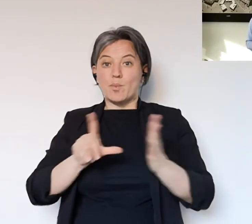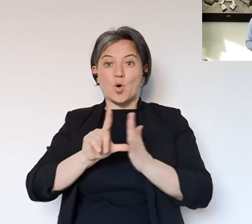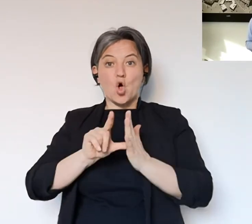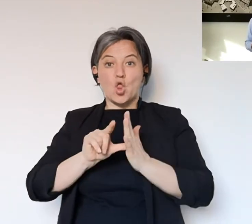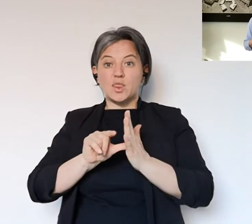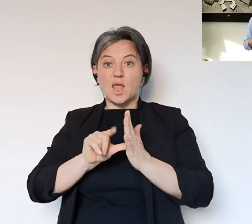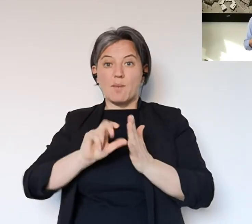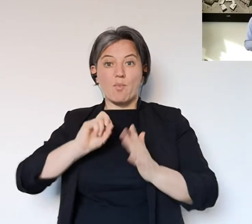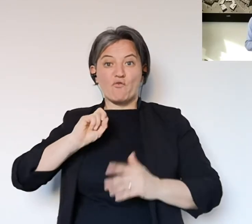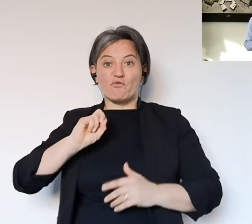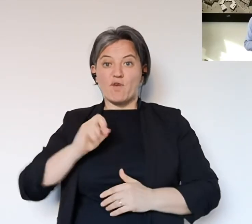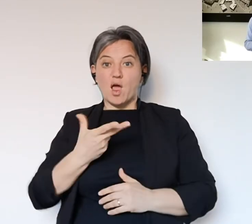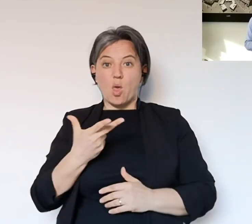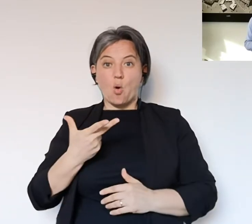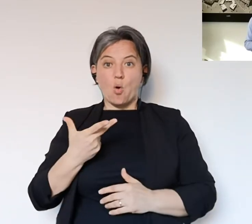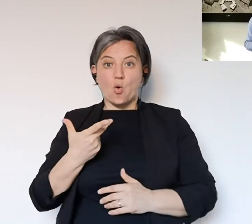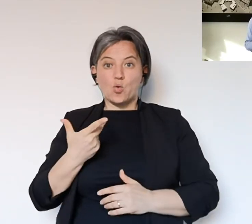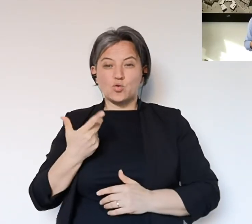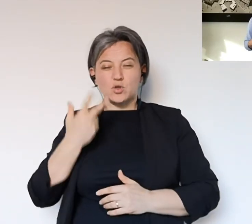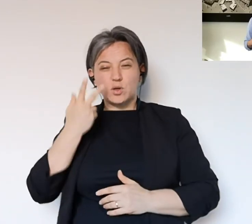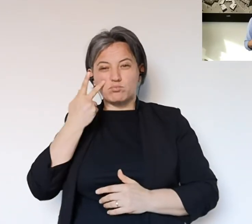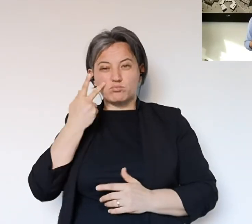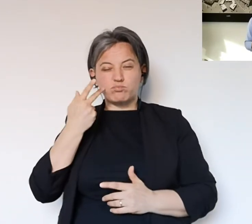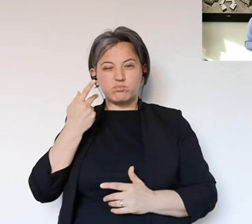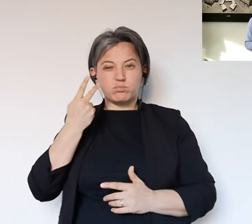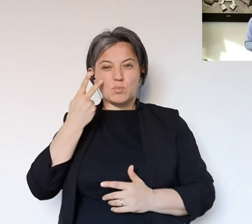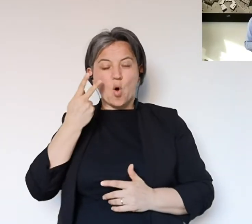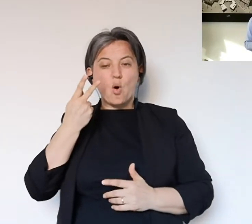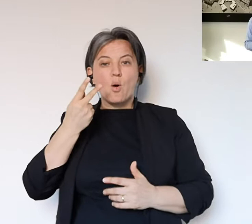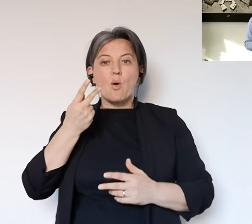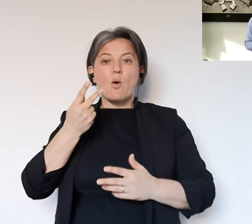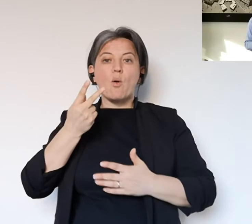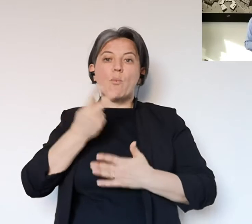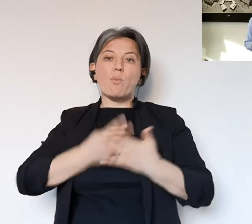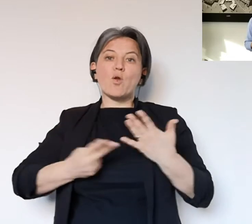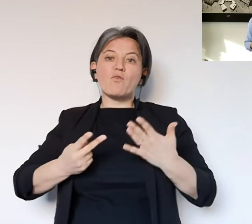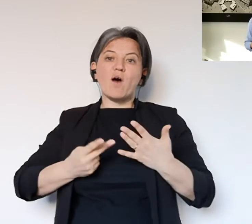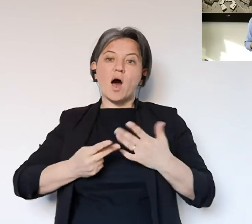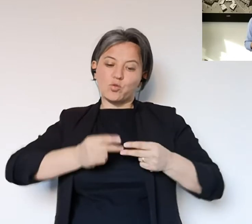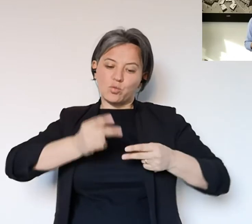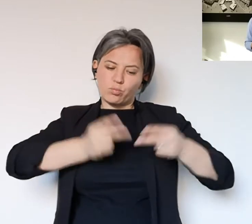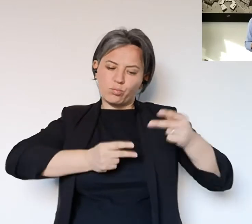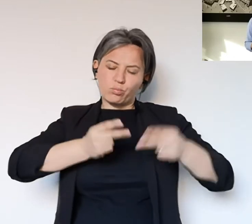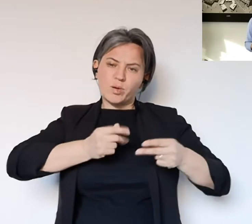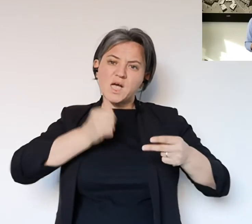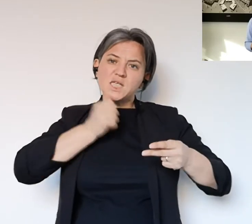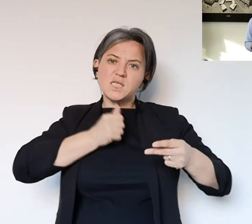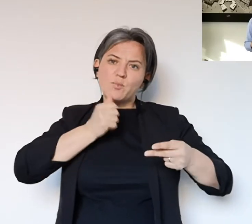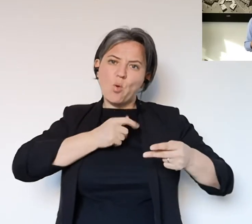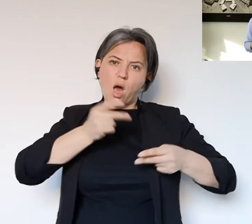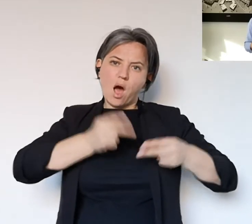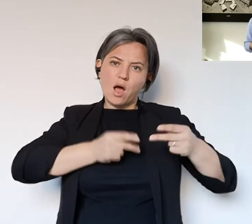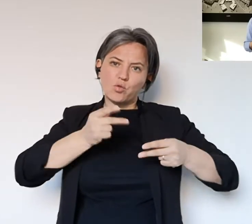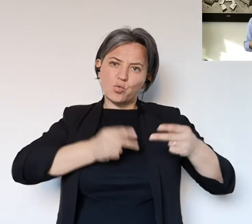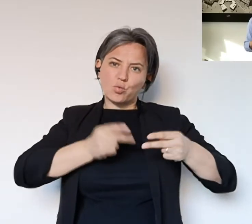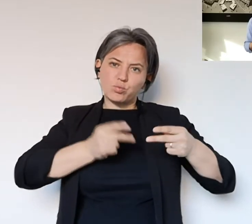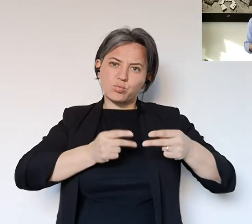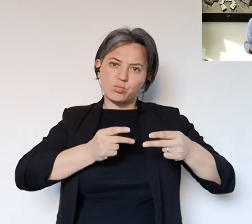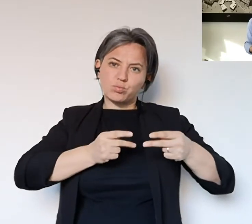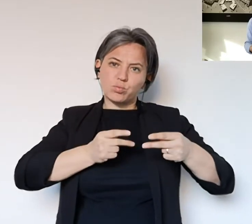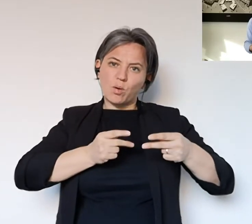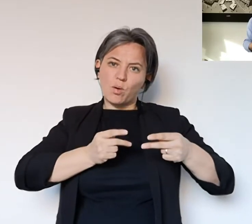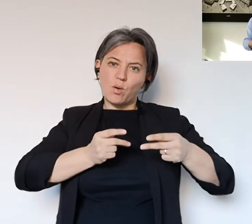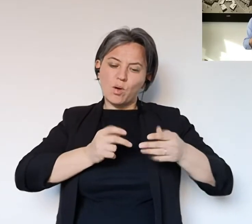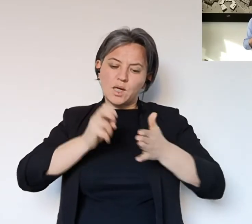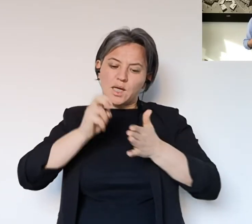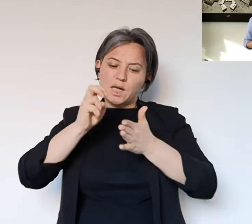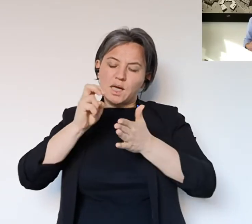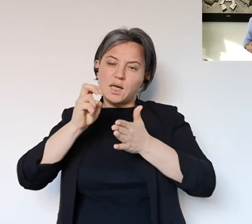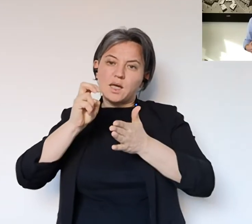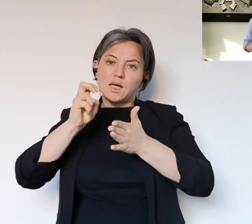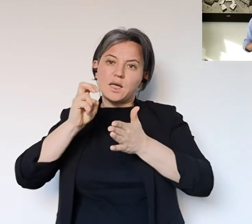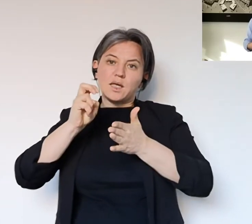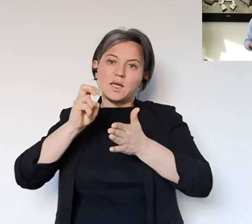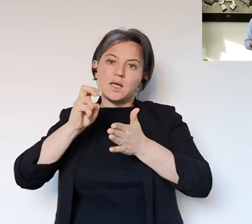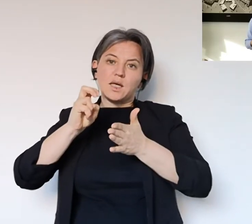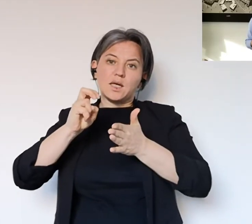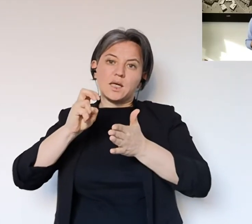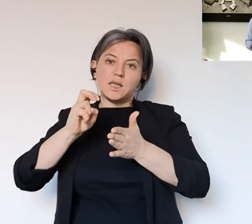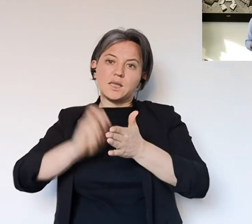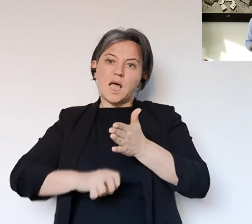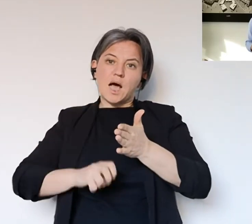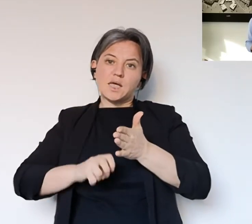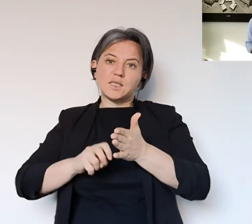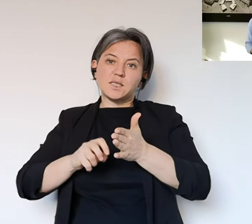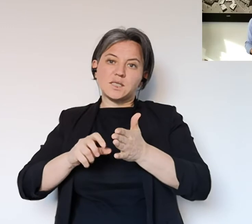vari attori. In pochissimo tempo abbiamo cercato di fare una simulazione di quanto